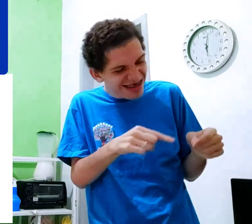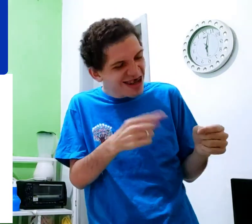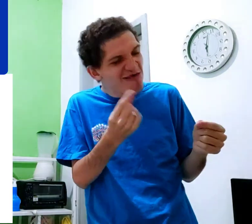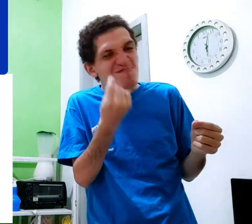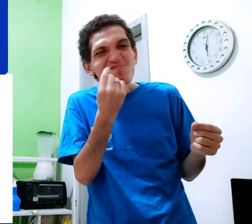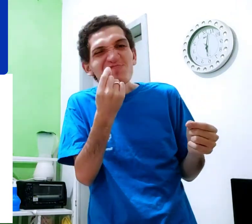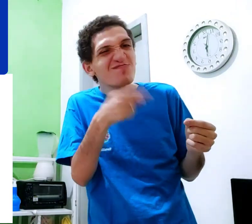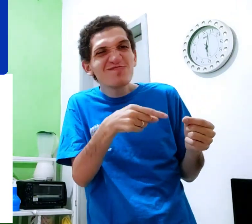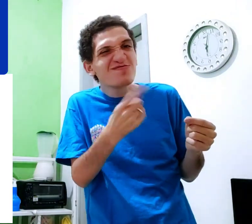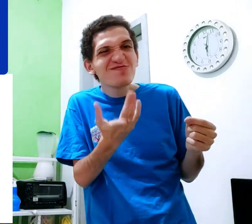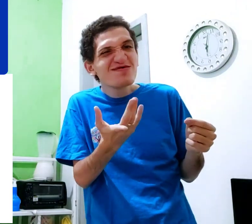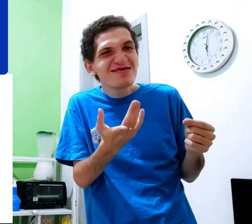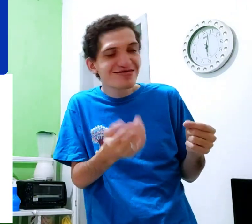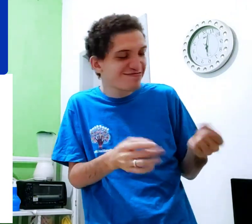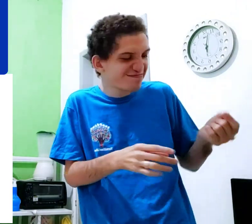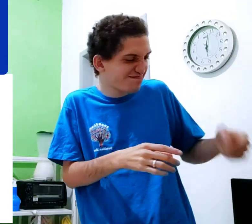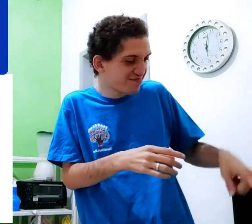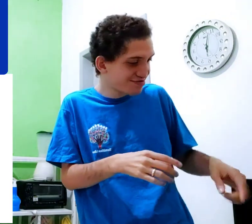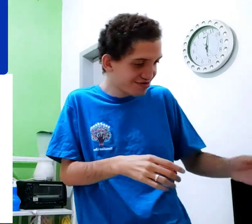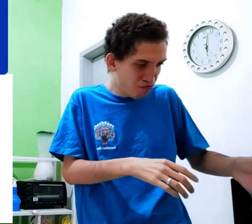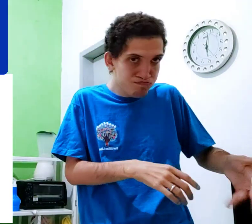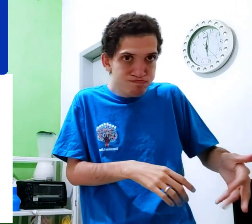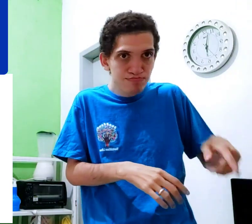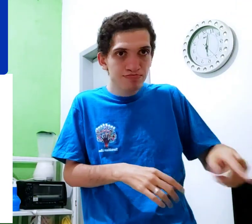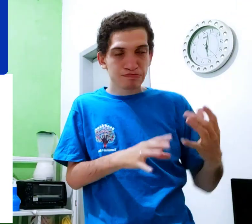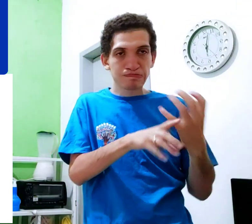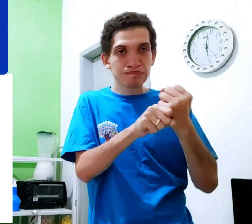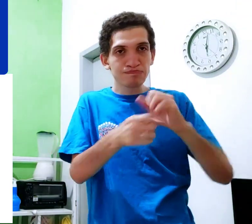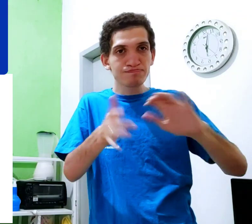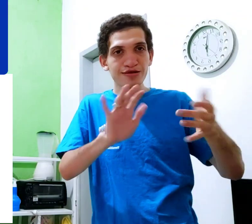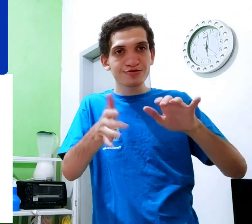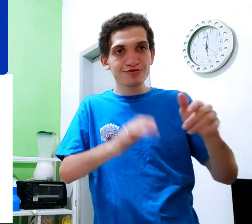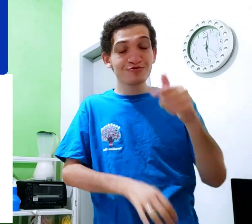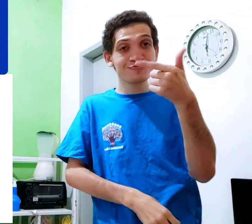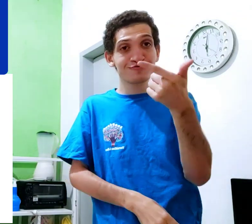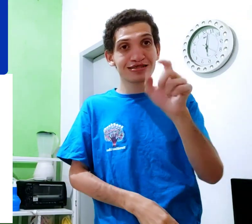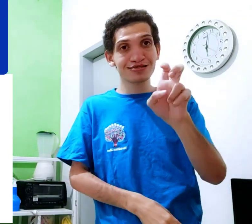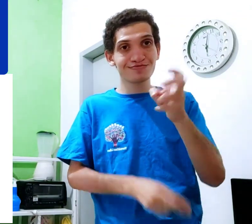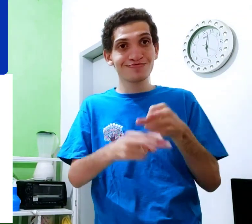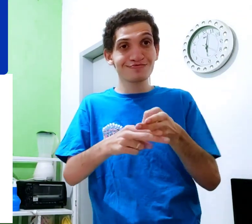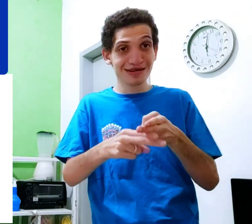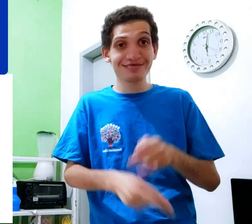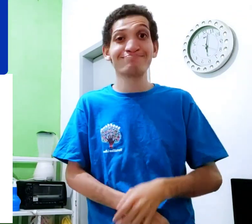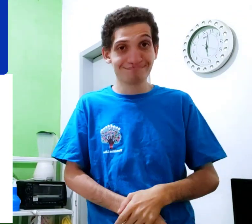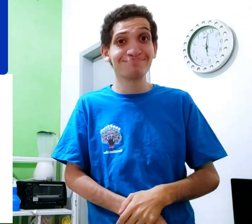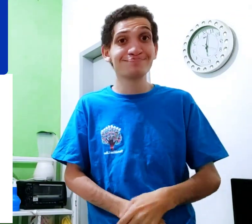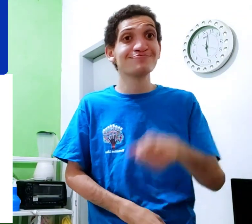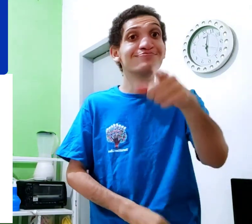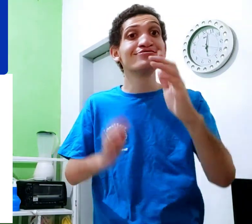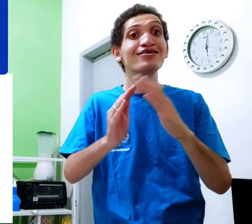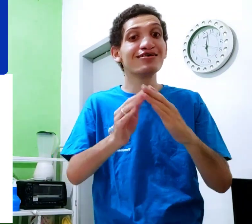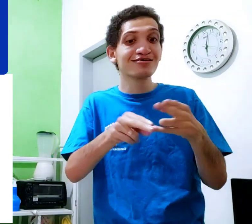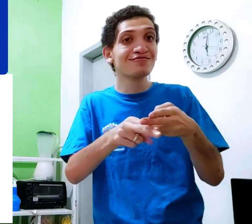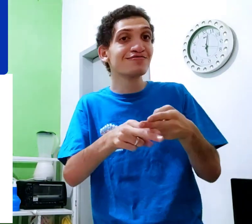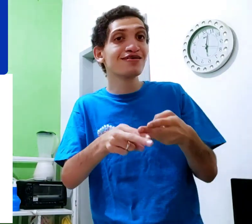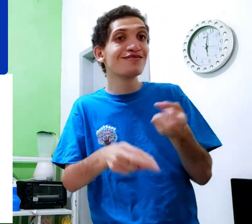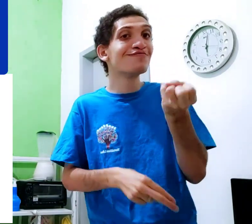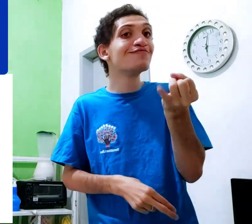pra cortar pequeno. Pra que isso? Então, aqui, se soma mais ou menos 25 quadras. E você,